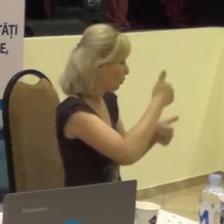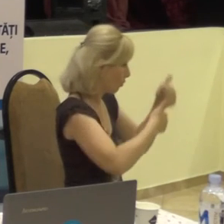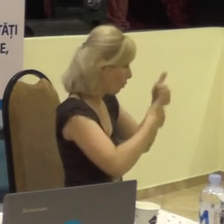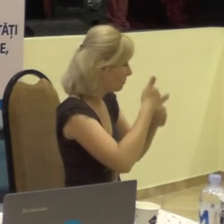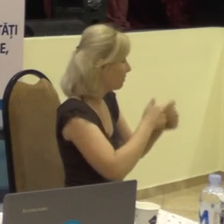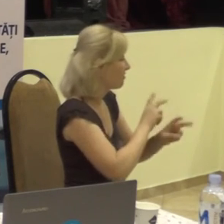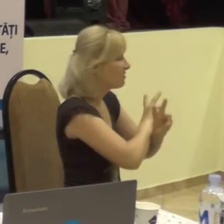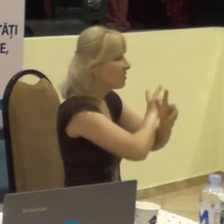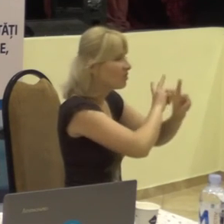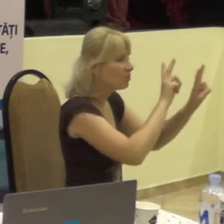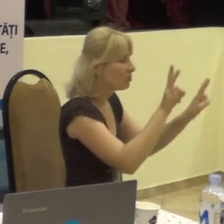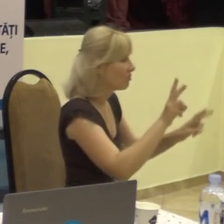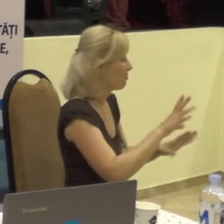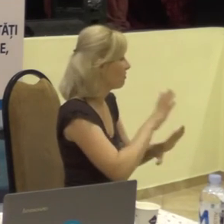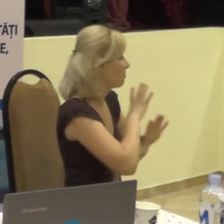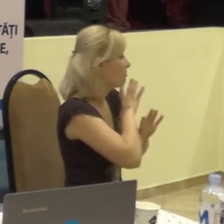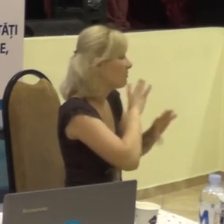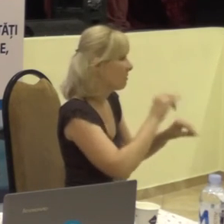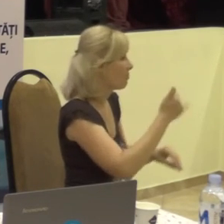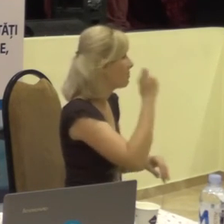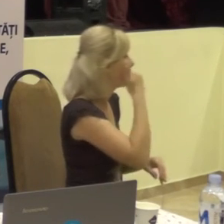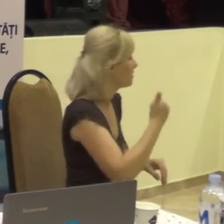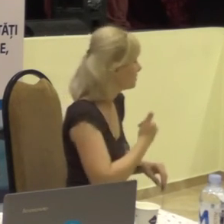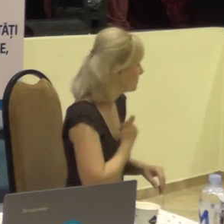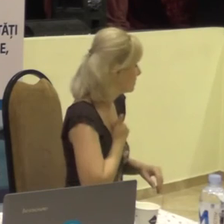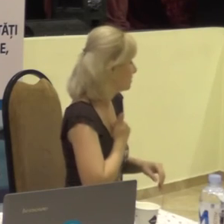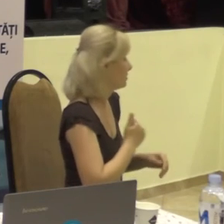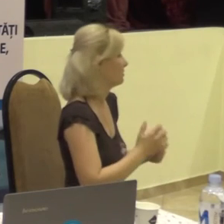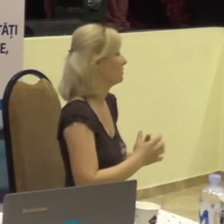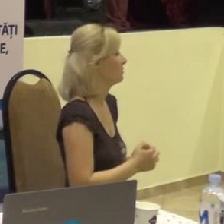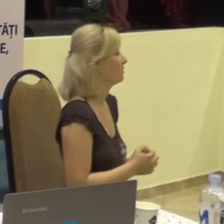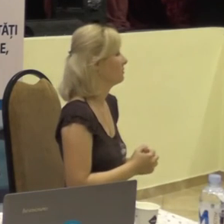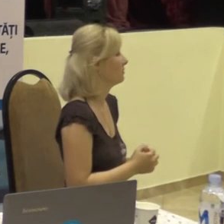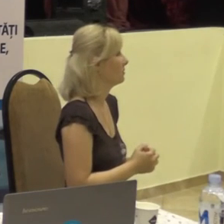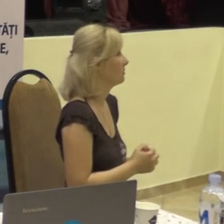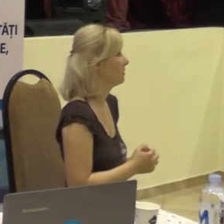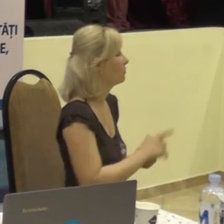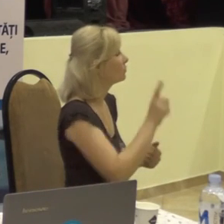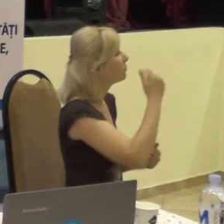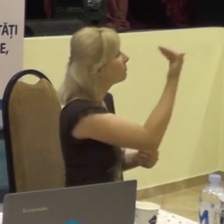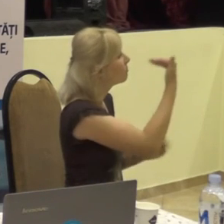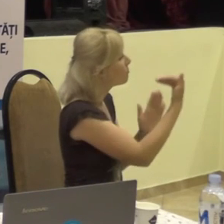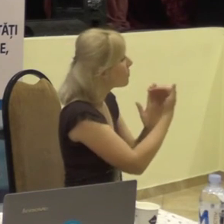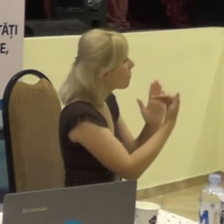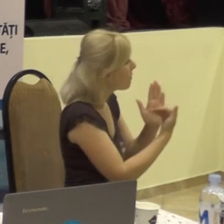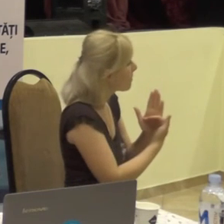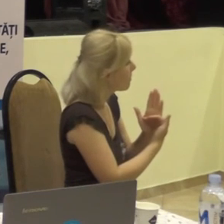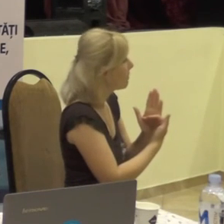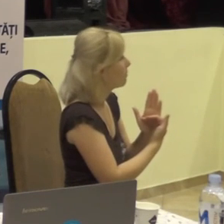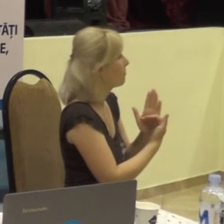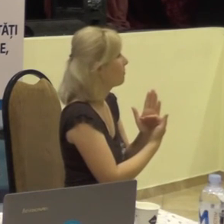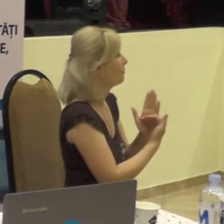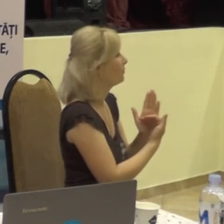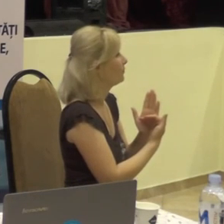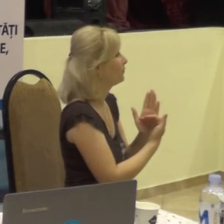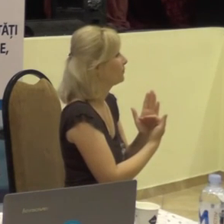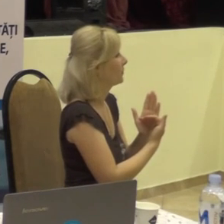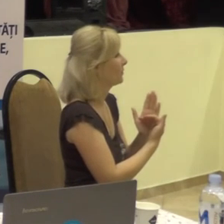a făcut accesibil a lui program, a lui